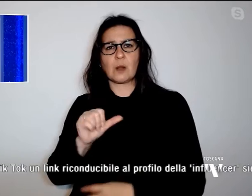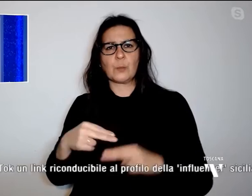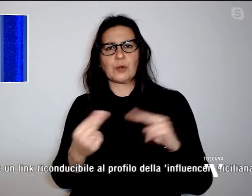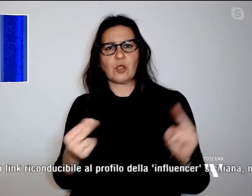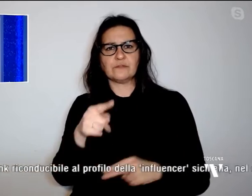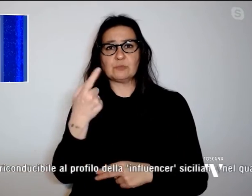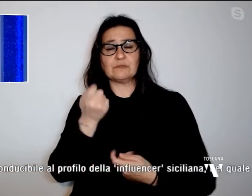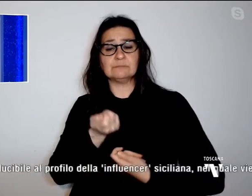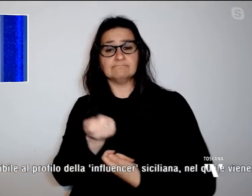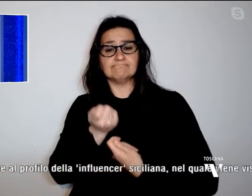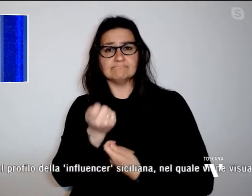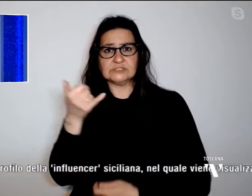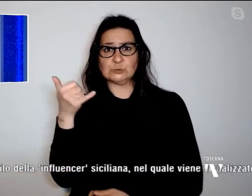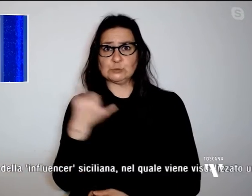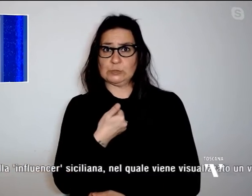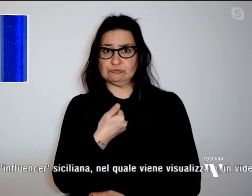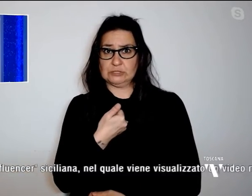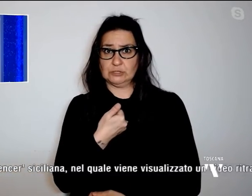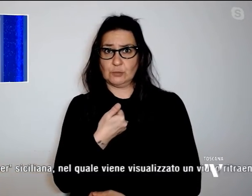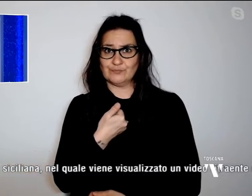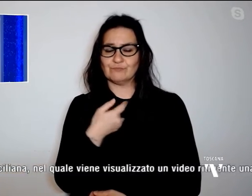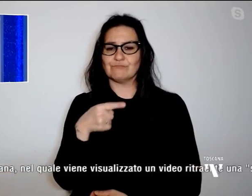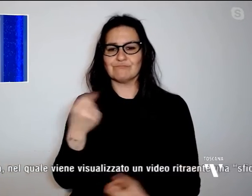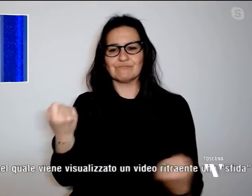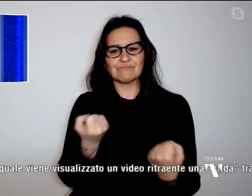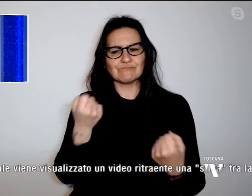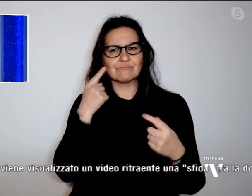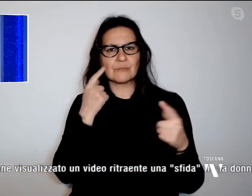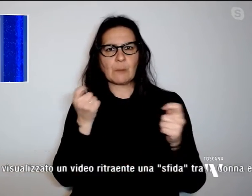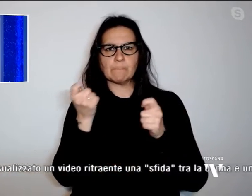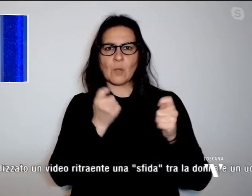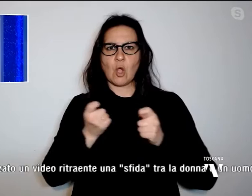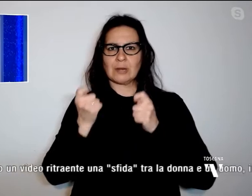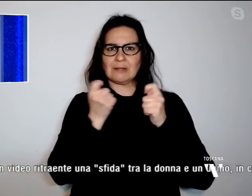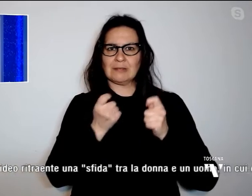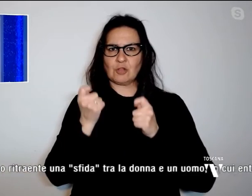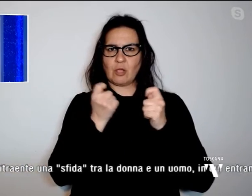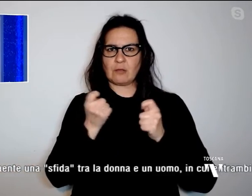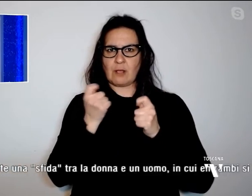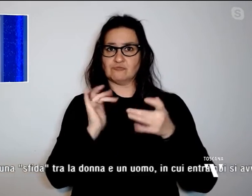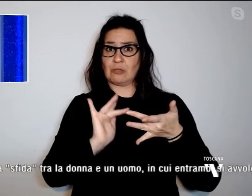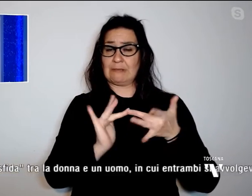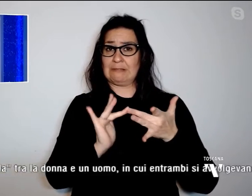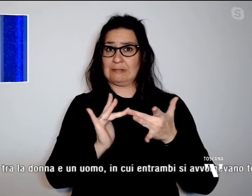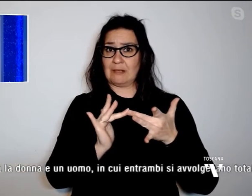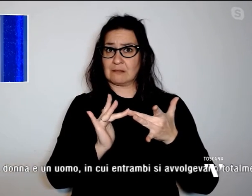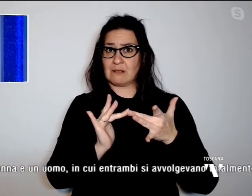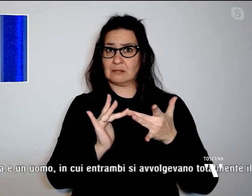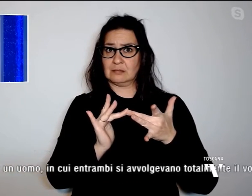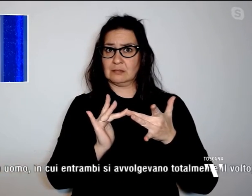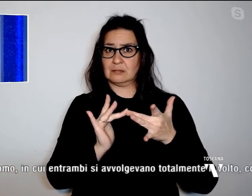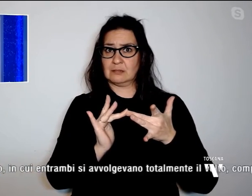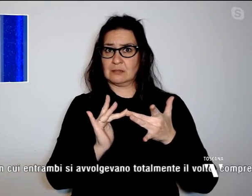Nell'ambito dell'attività di monitoraggio della rete internet, gli investigatori della Polizia